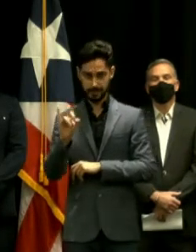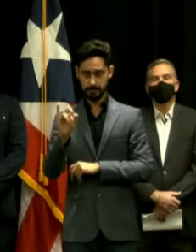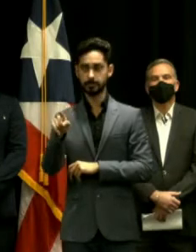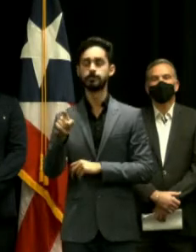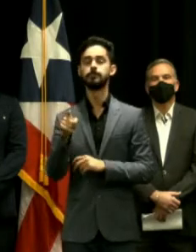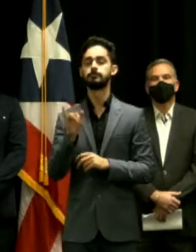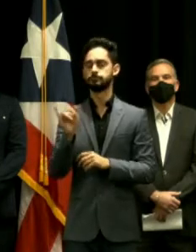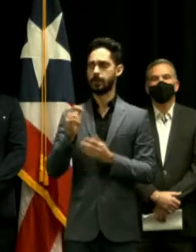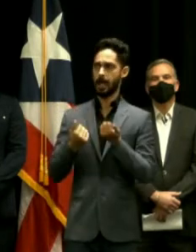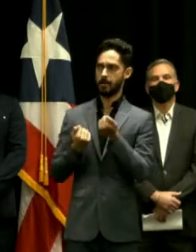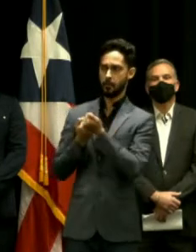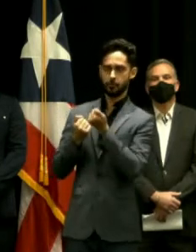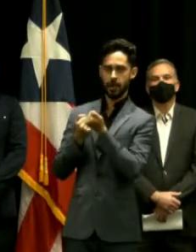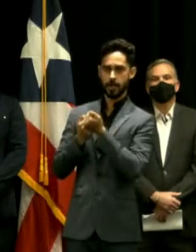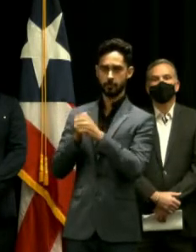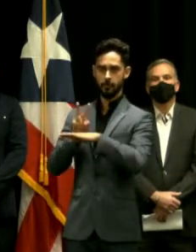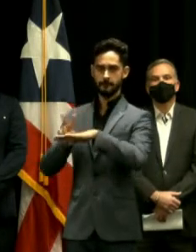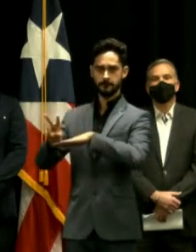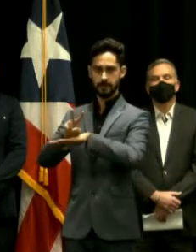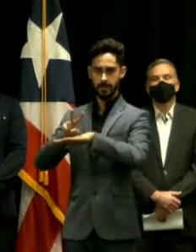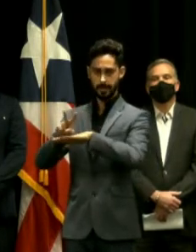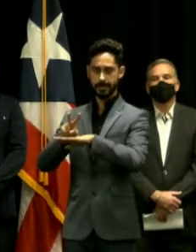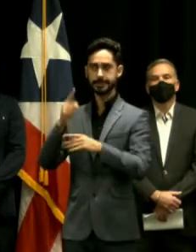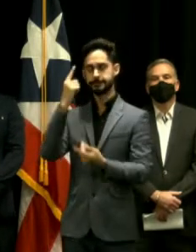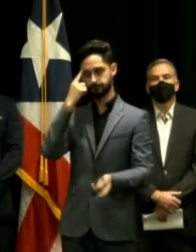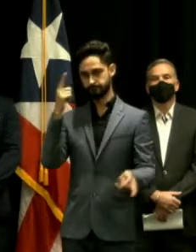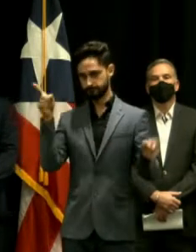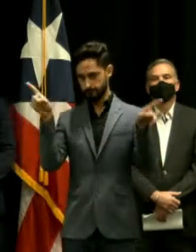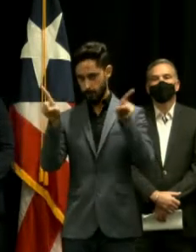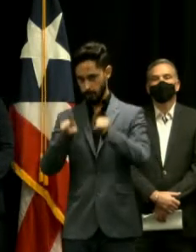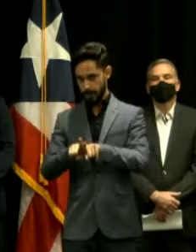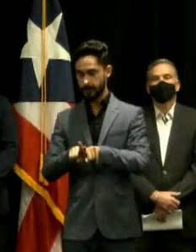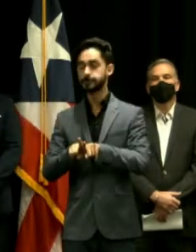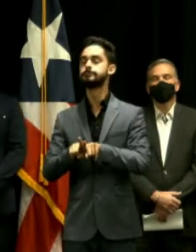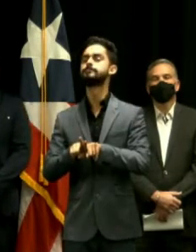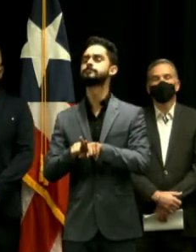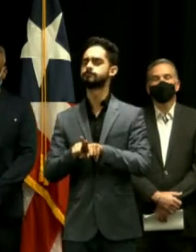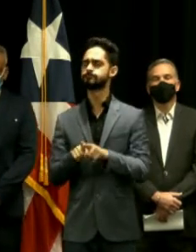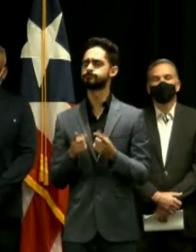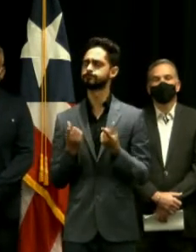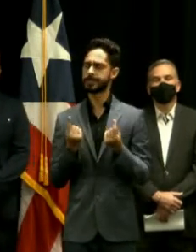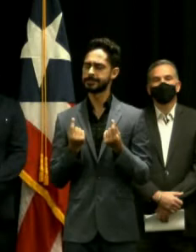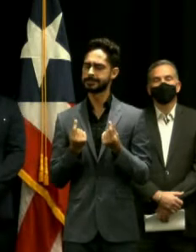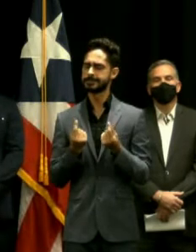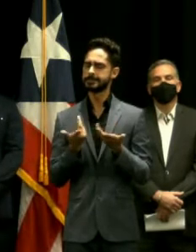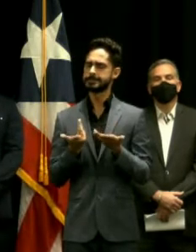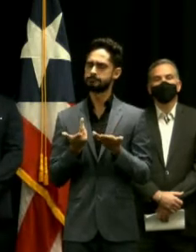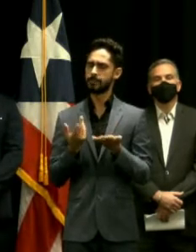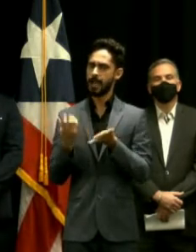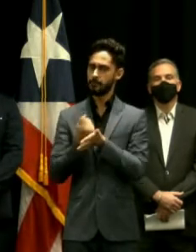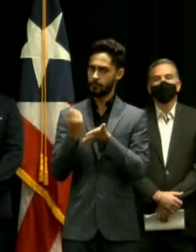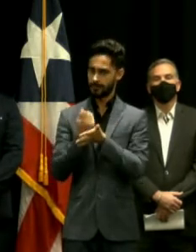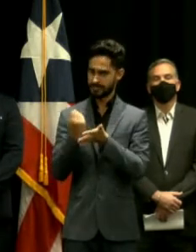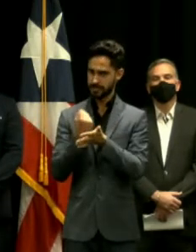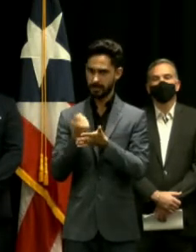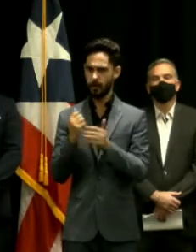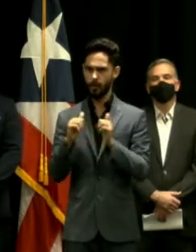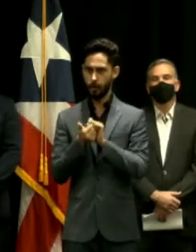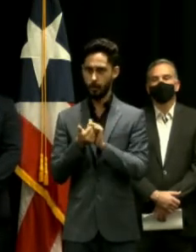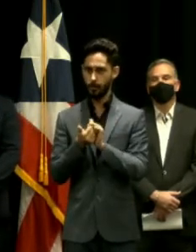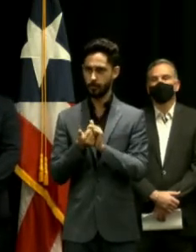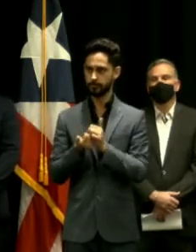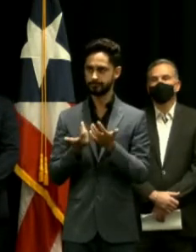Vieques, se ha determinado que es más costo efectivo demoler la estructura